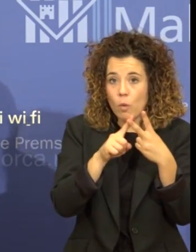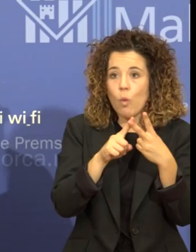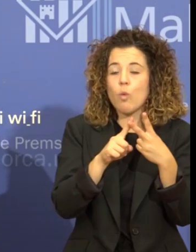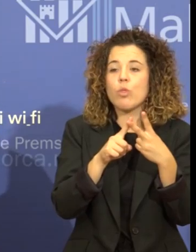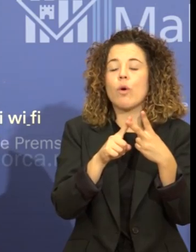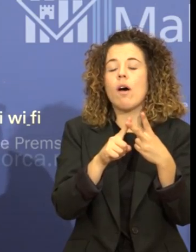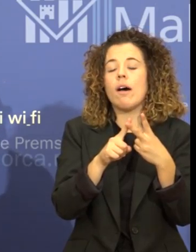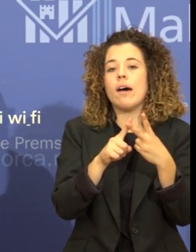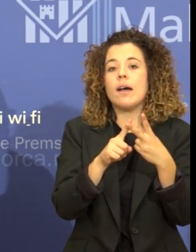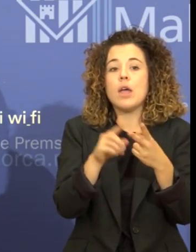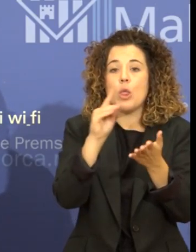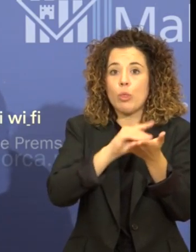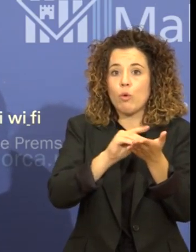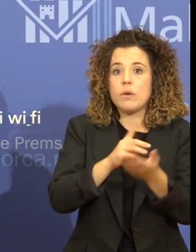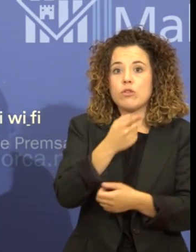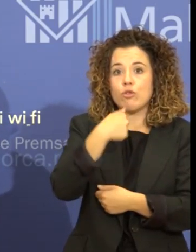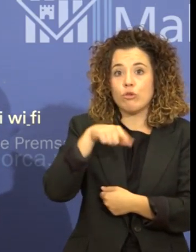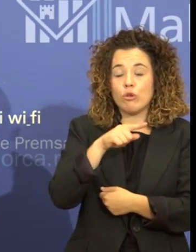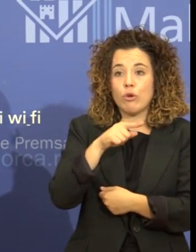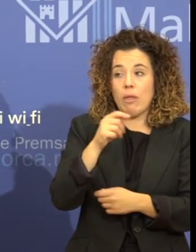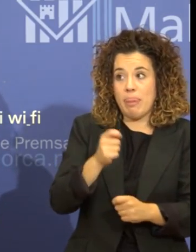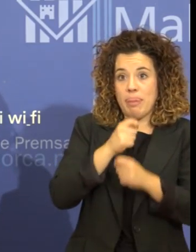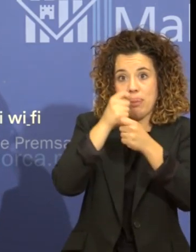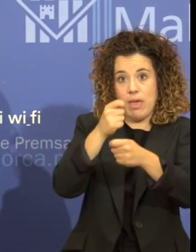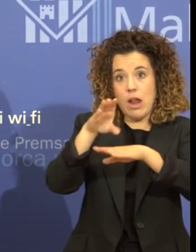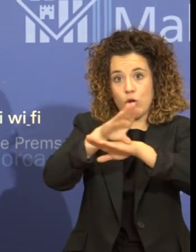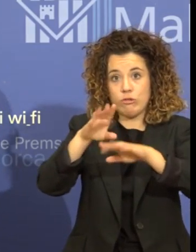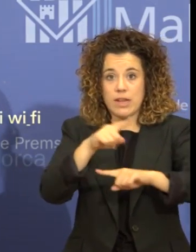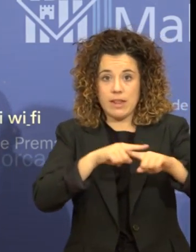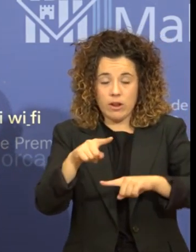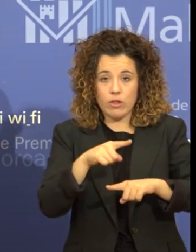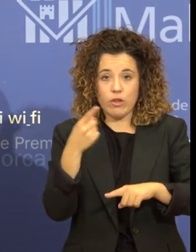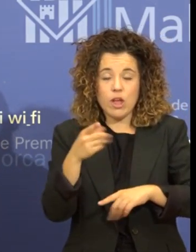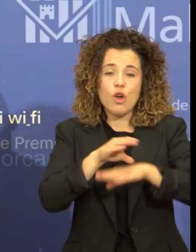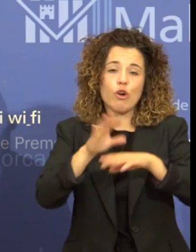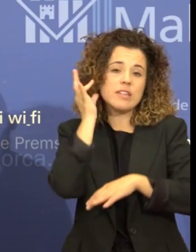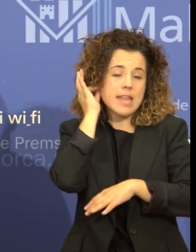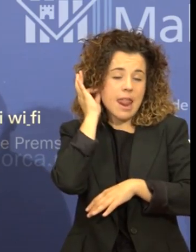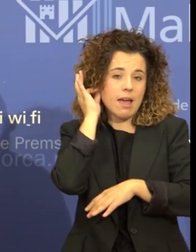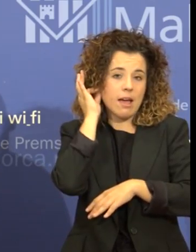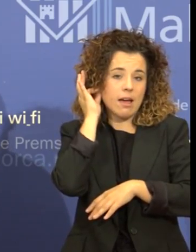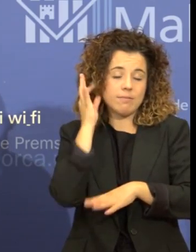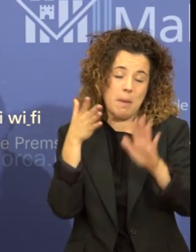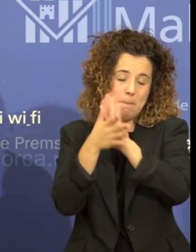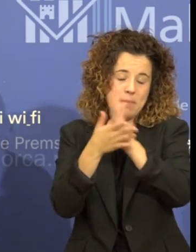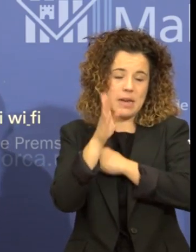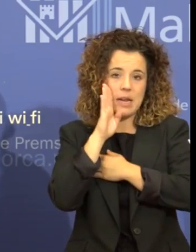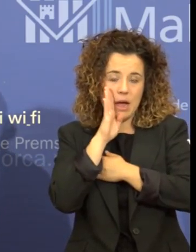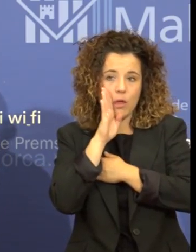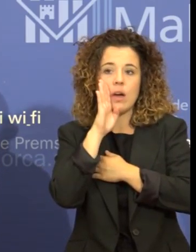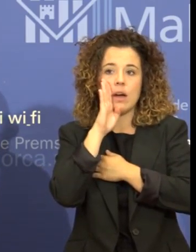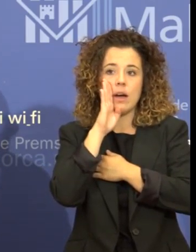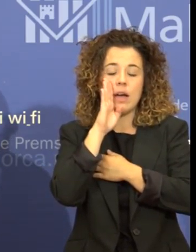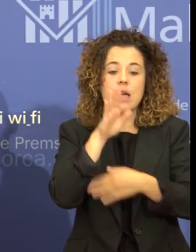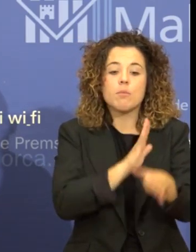del document que vol endur el Consell de Direcció, com ja ha comentat també la consellera, és la planificació de la tramitació d